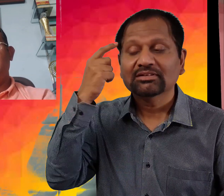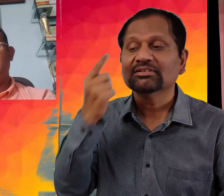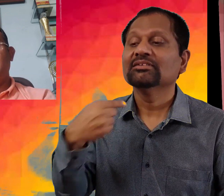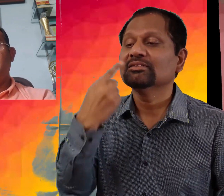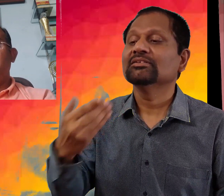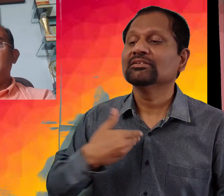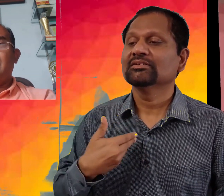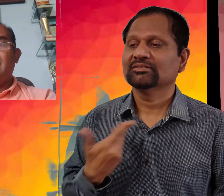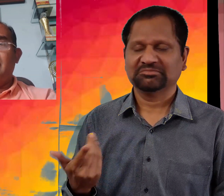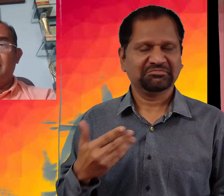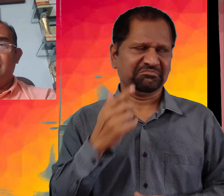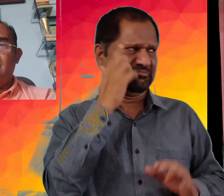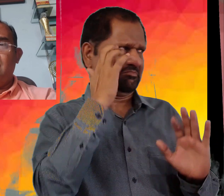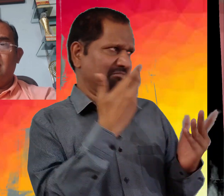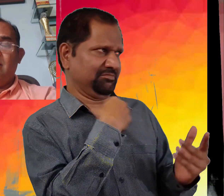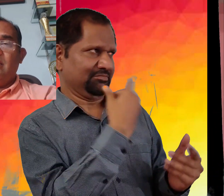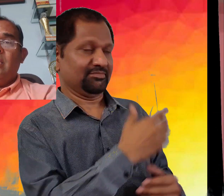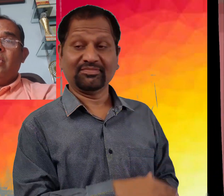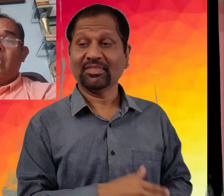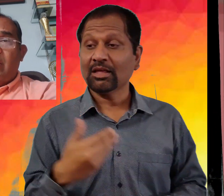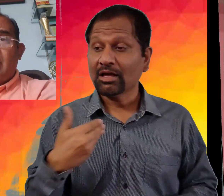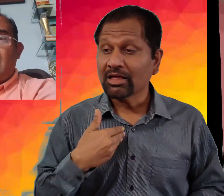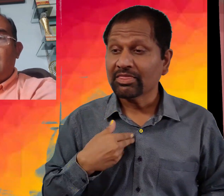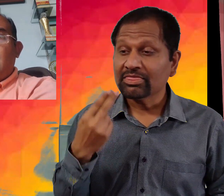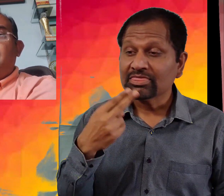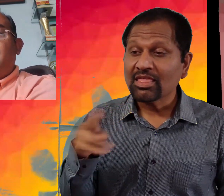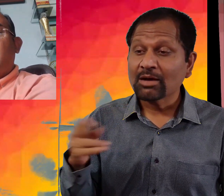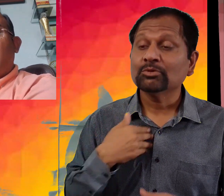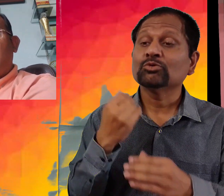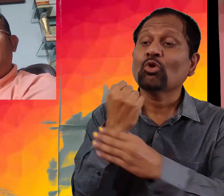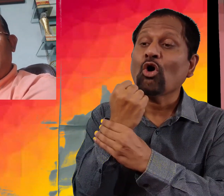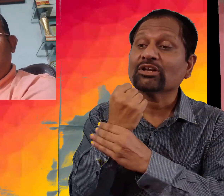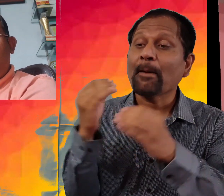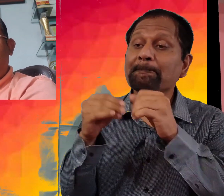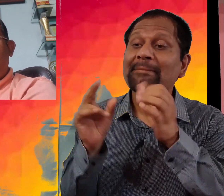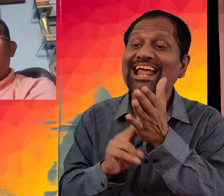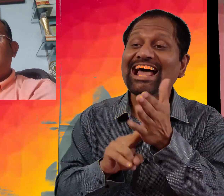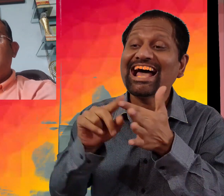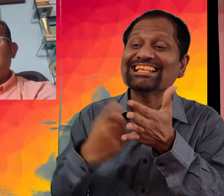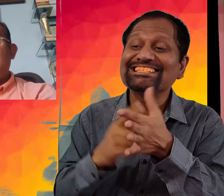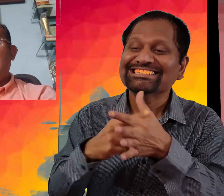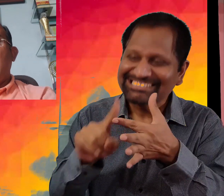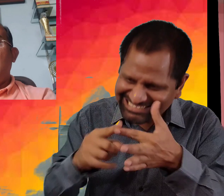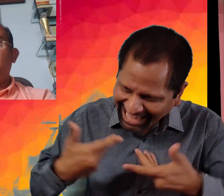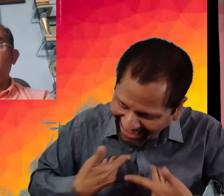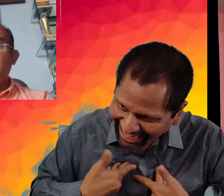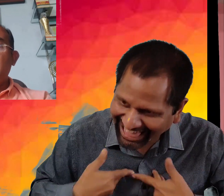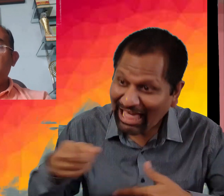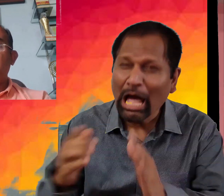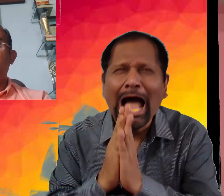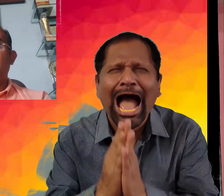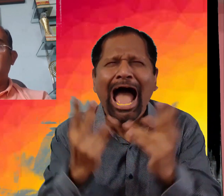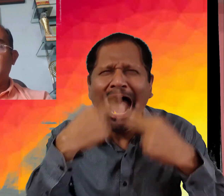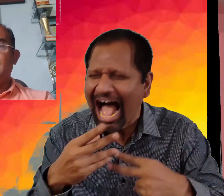ہوں مہینے نے کہا نہیں ڈاکٹر نے کہا میں وہ ڈاکٹر بینر جی ہوں جس کے لئے آپ